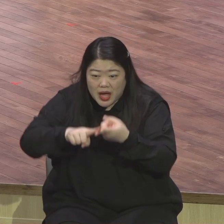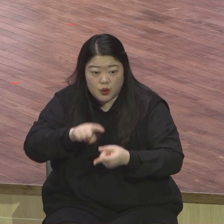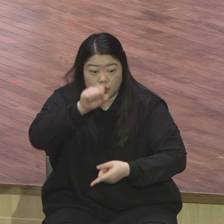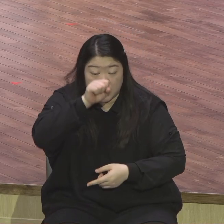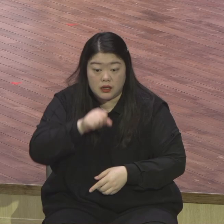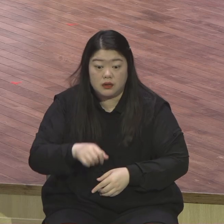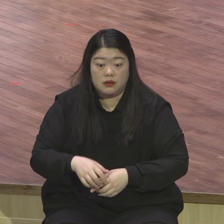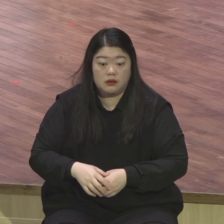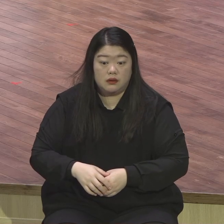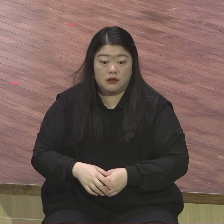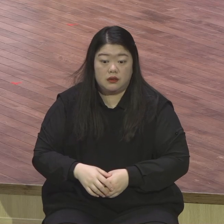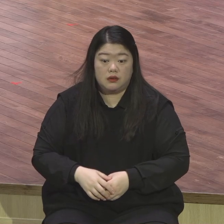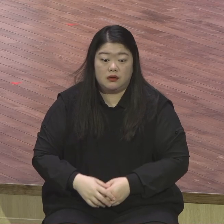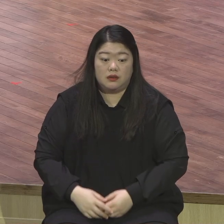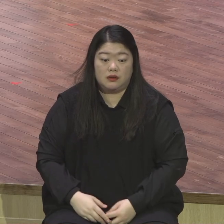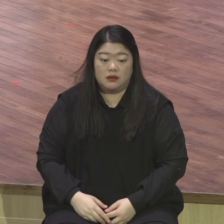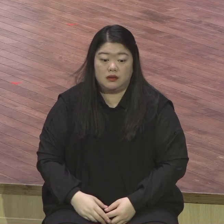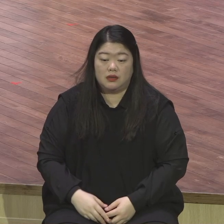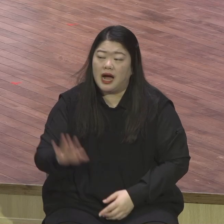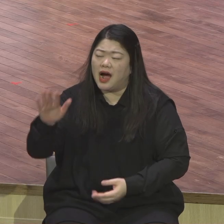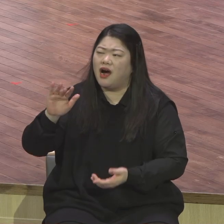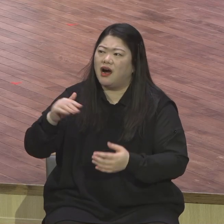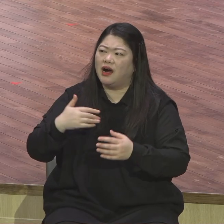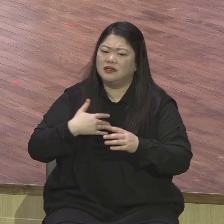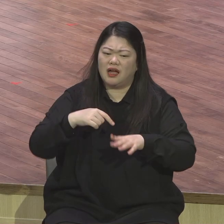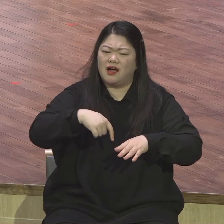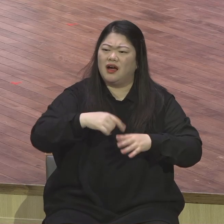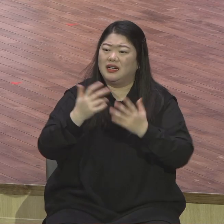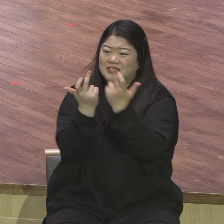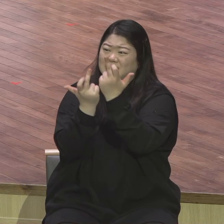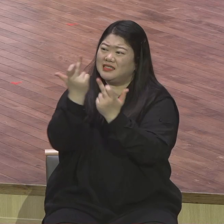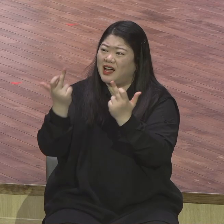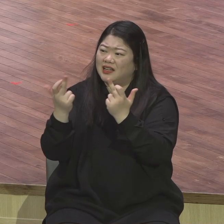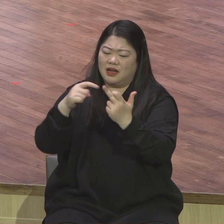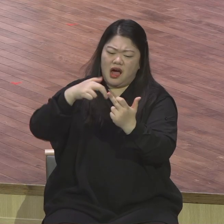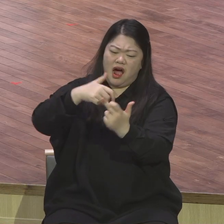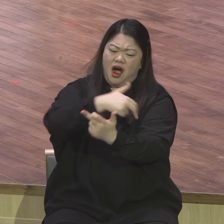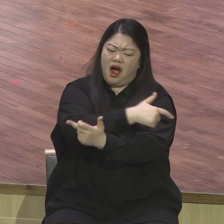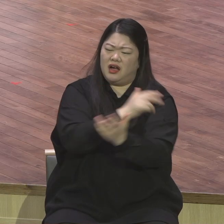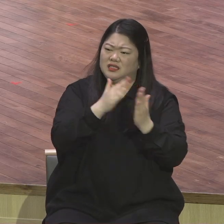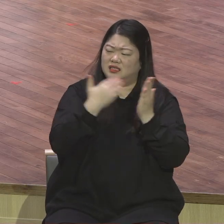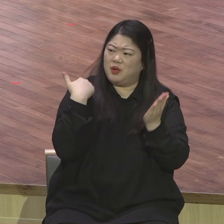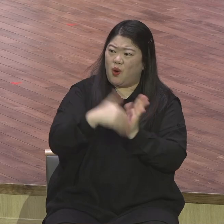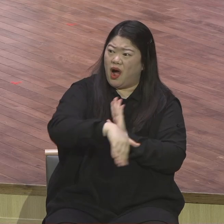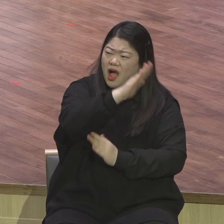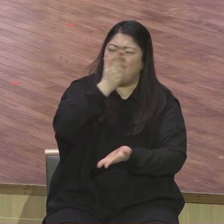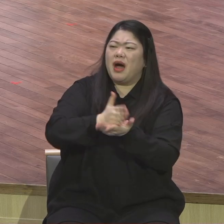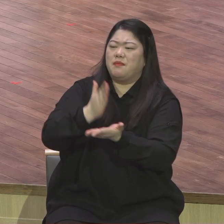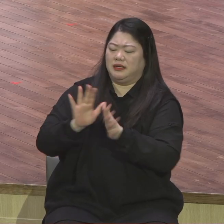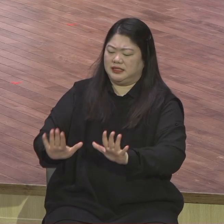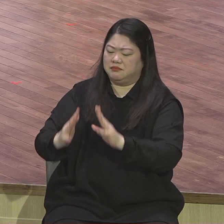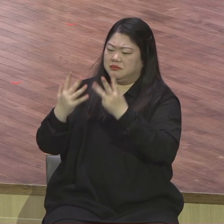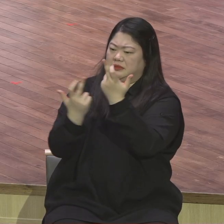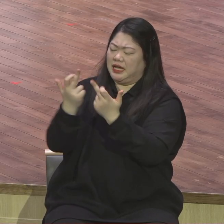나 여기 있고 싶다 마치 한 달란트 받은 자가 땅에 그 달란트를 무도